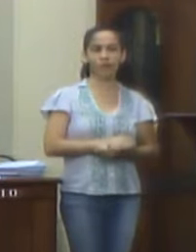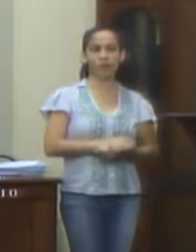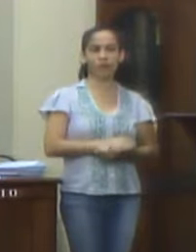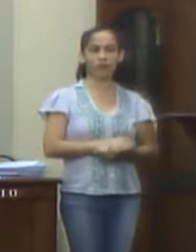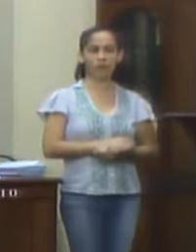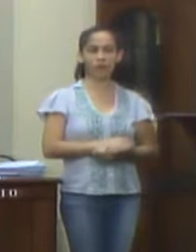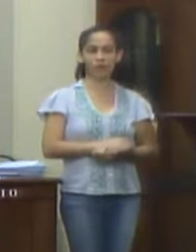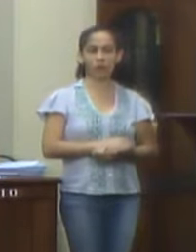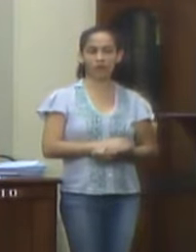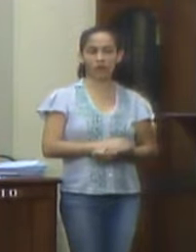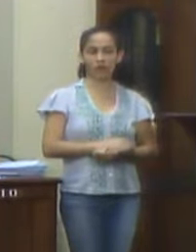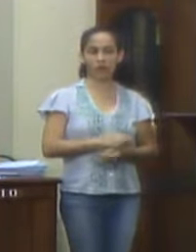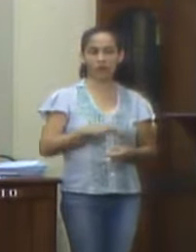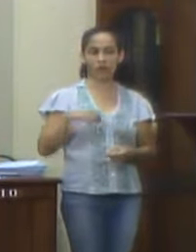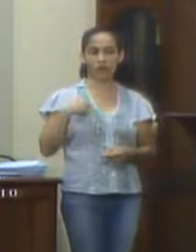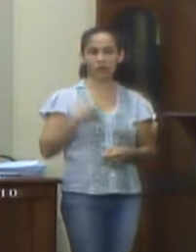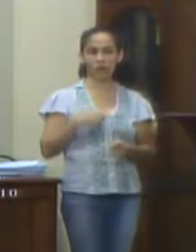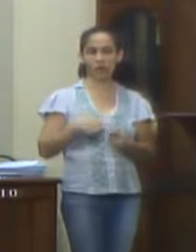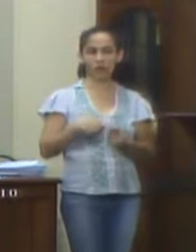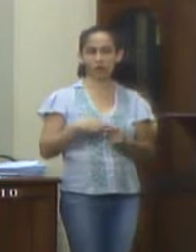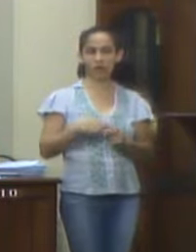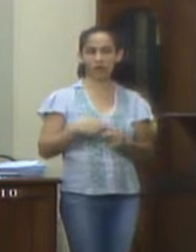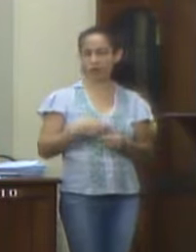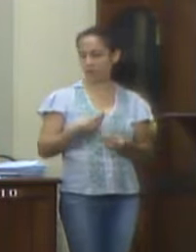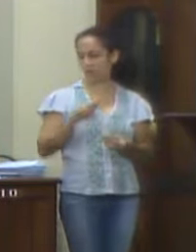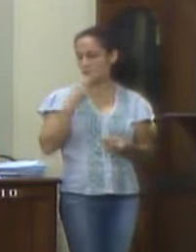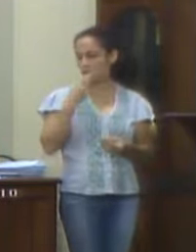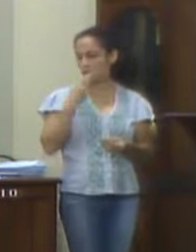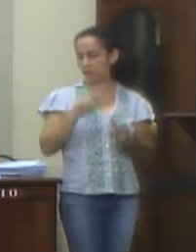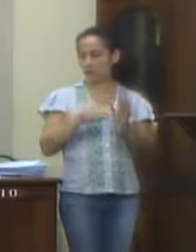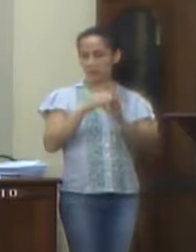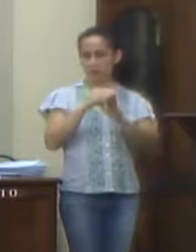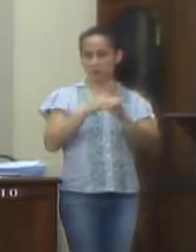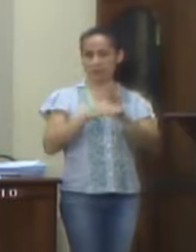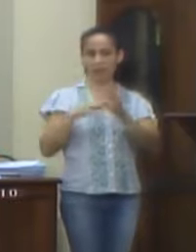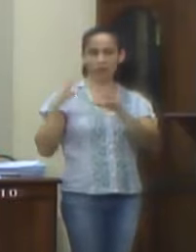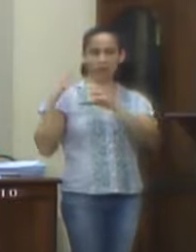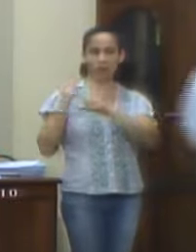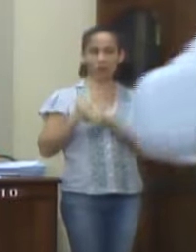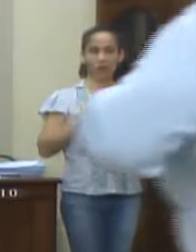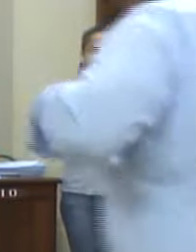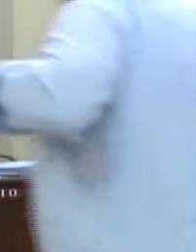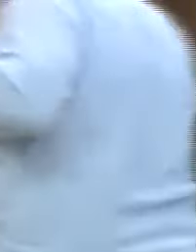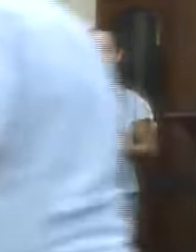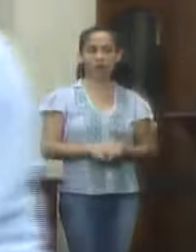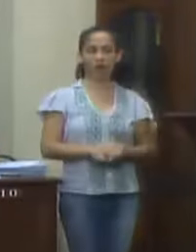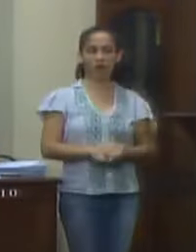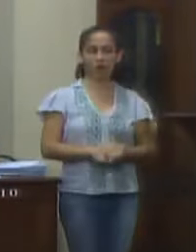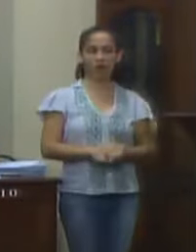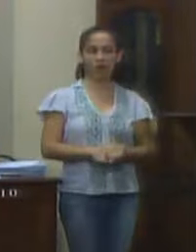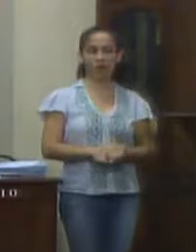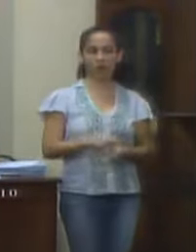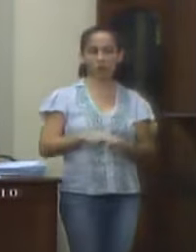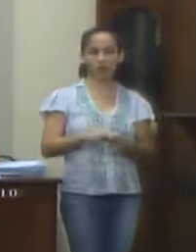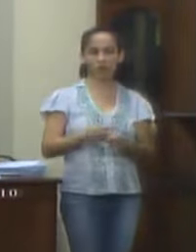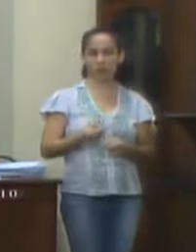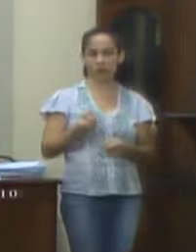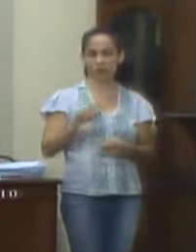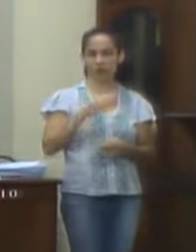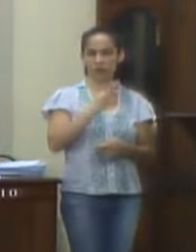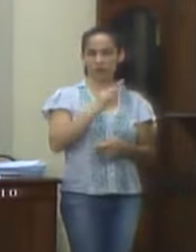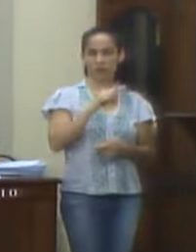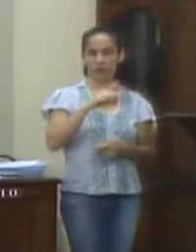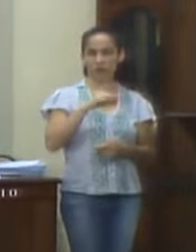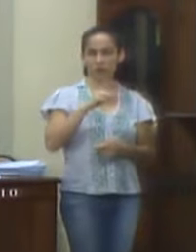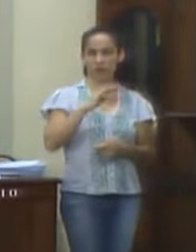Desta forma, reexaminando o processo, o modelo de apuração do valor total de gasto município, para com a verba Fundeb,